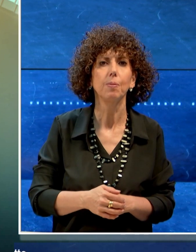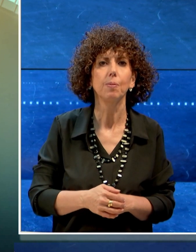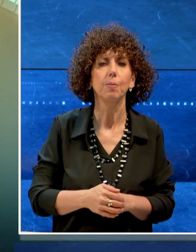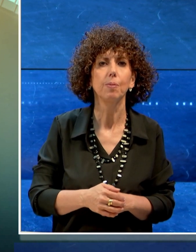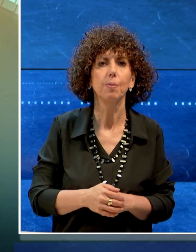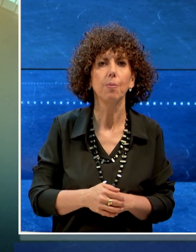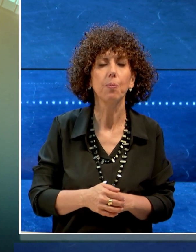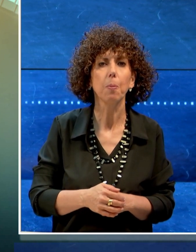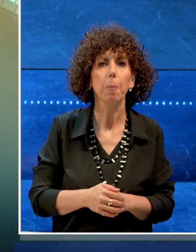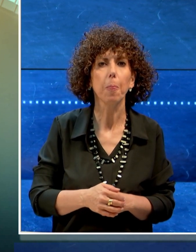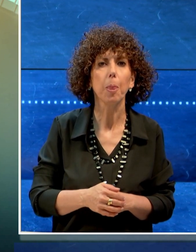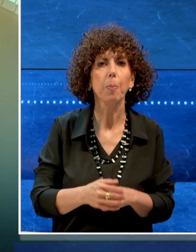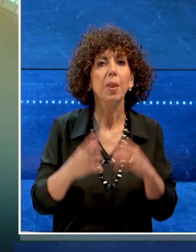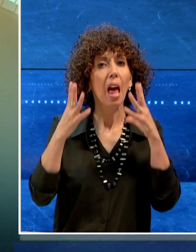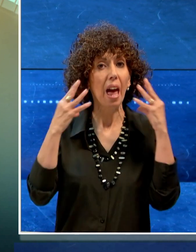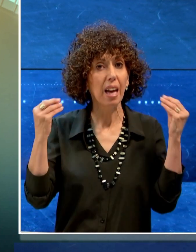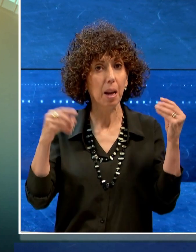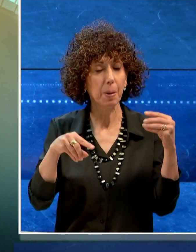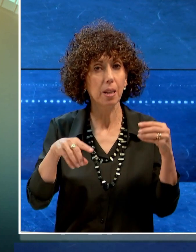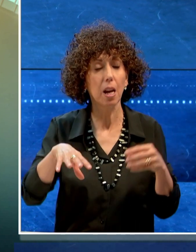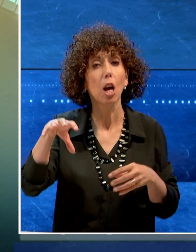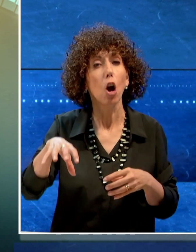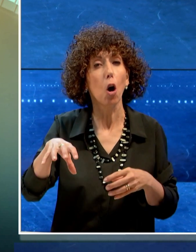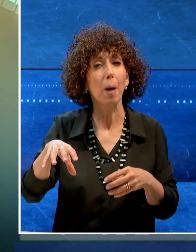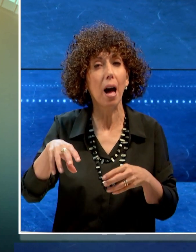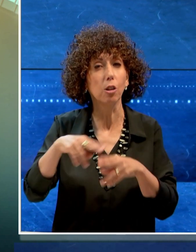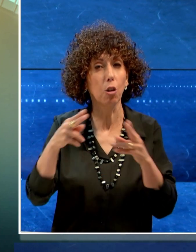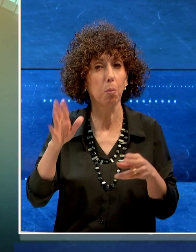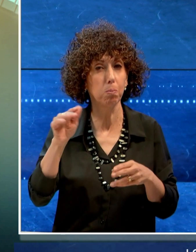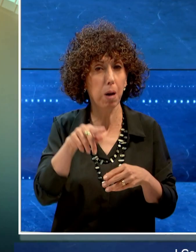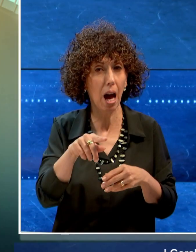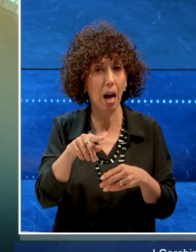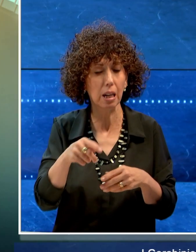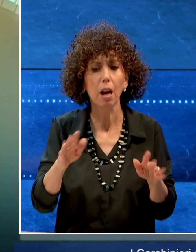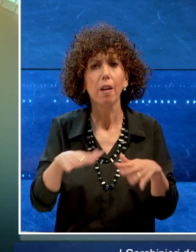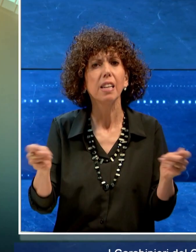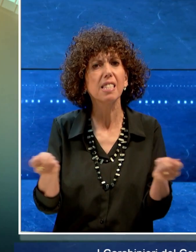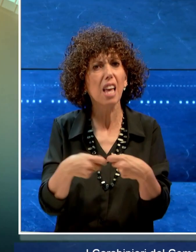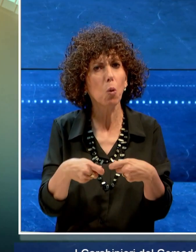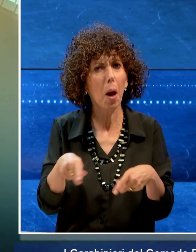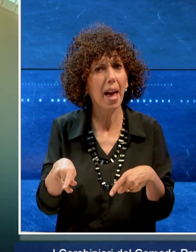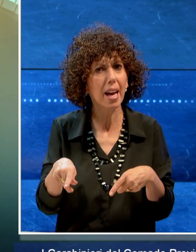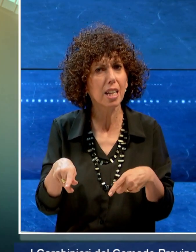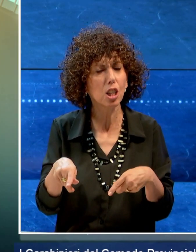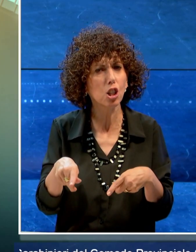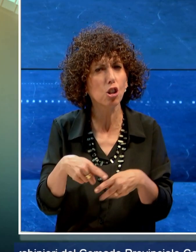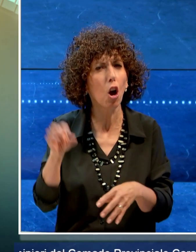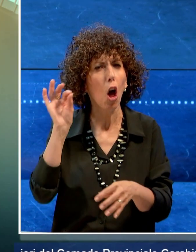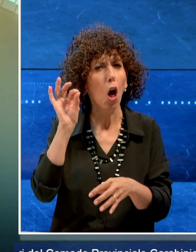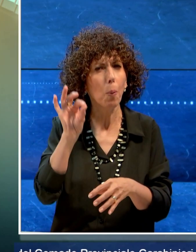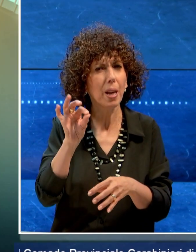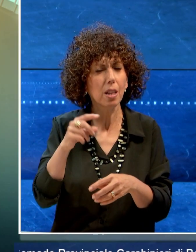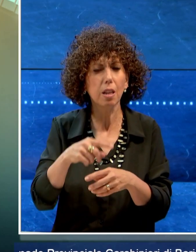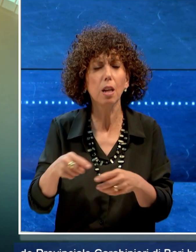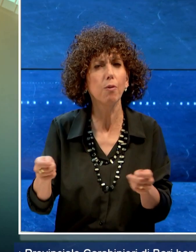I carabinieri del Comando Provinciale di Bari hanno eseguito un decreto di sequestro di prevenzione finalizzato alla